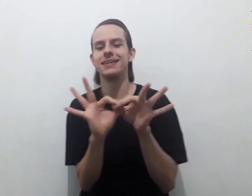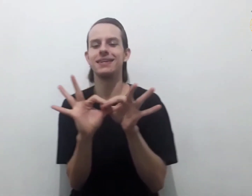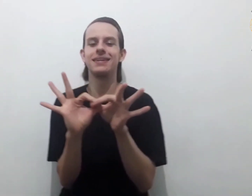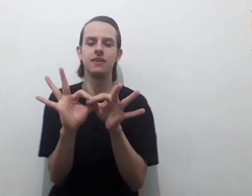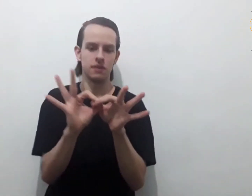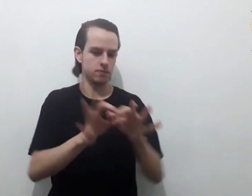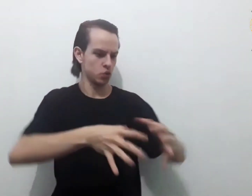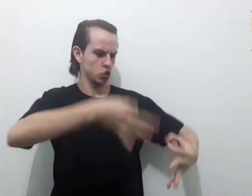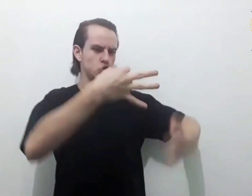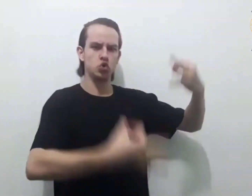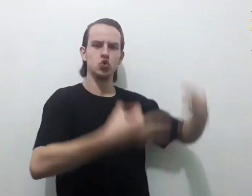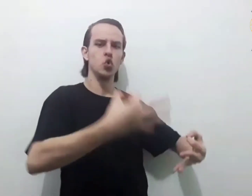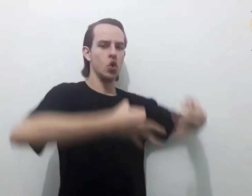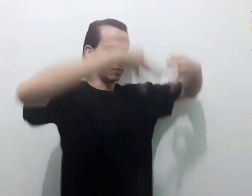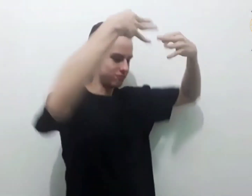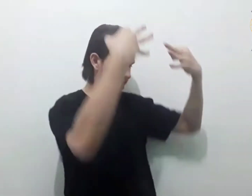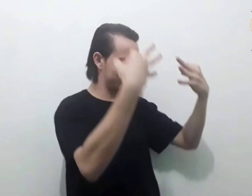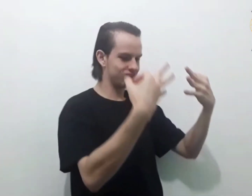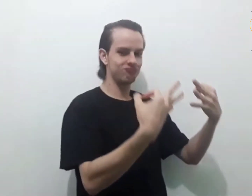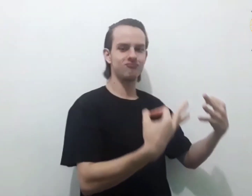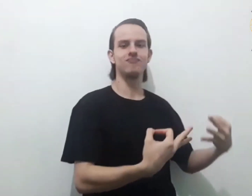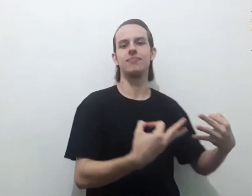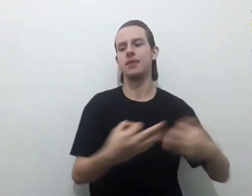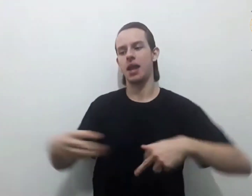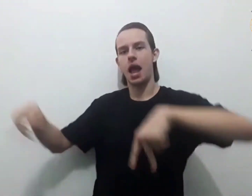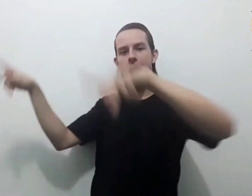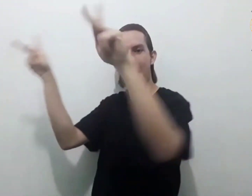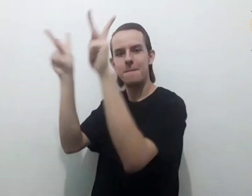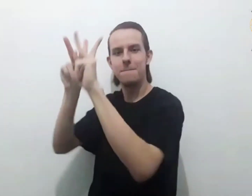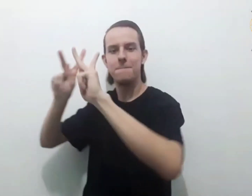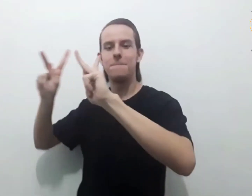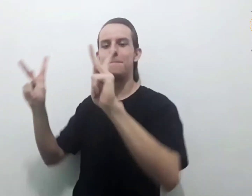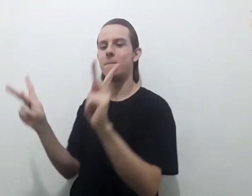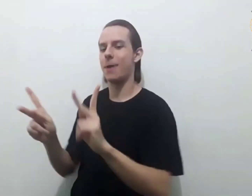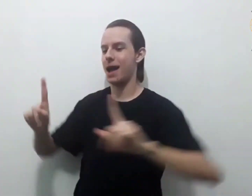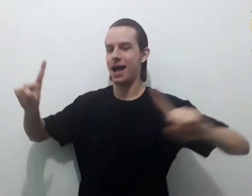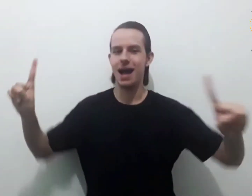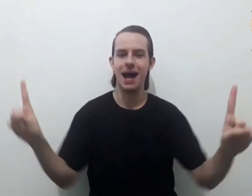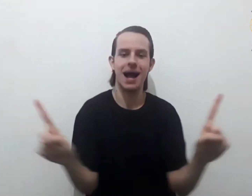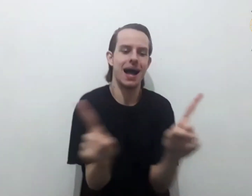A justiça e a paz se abraçarão.